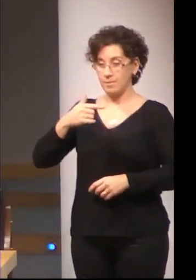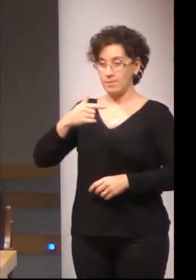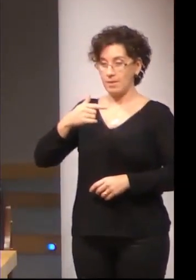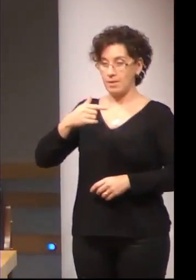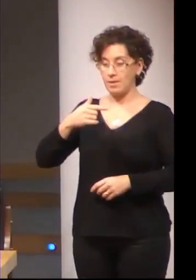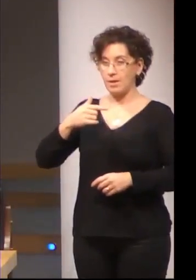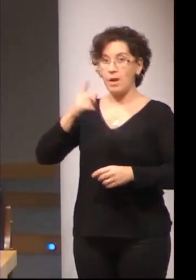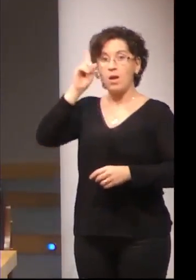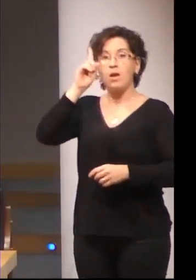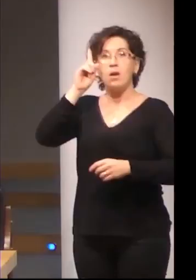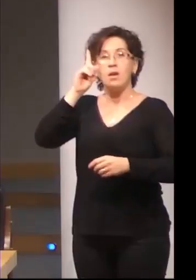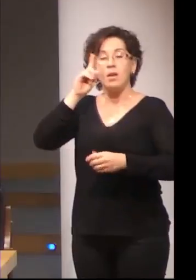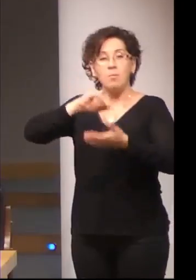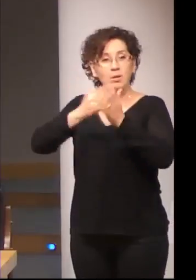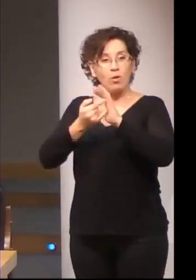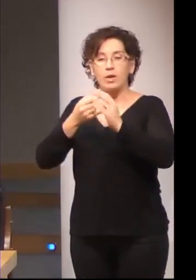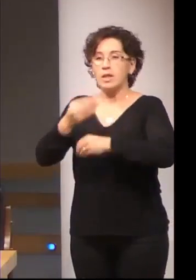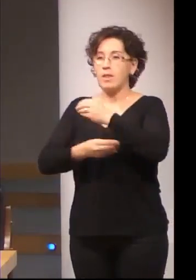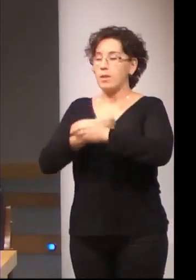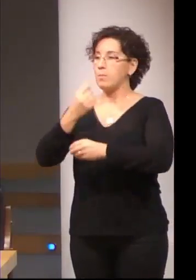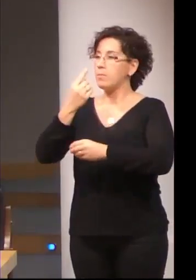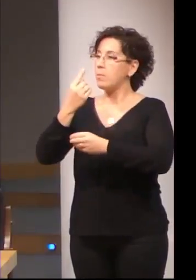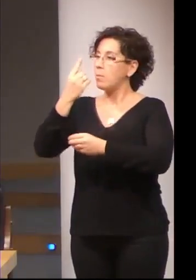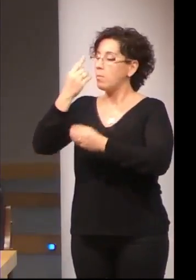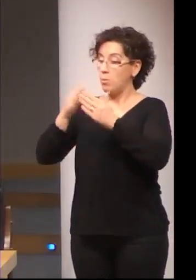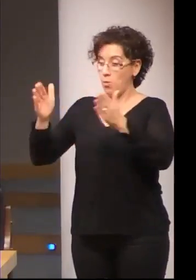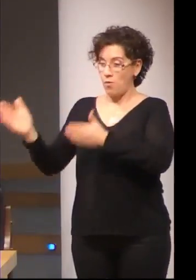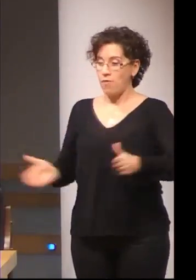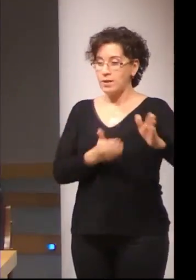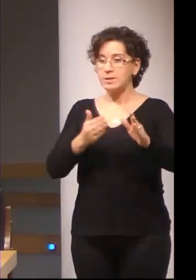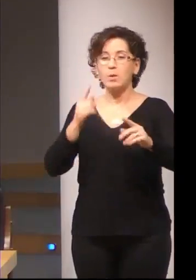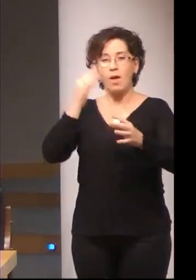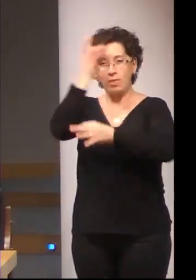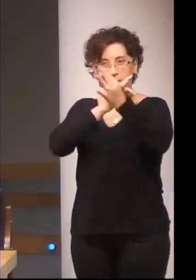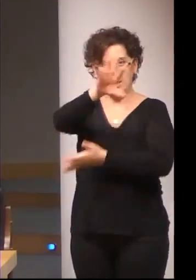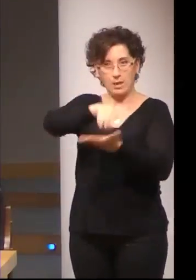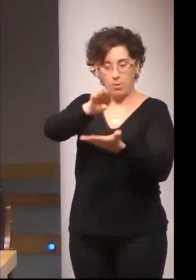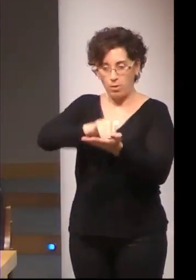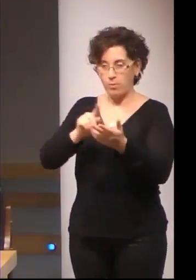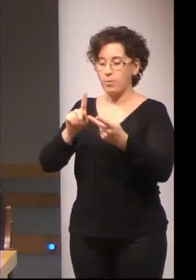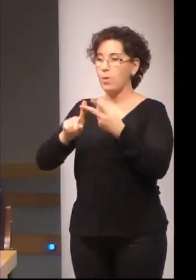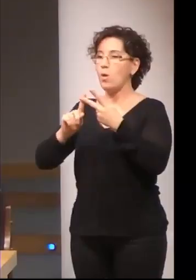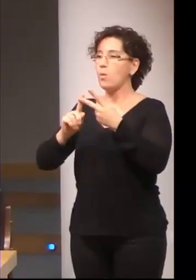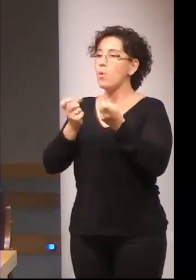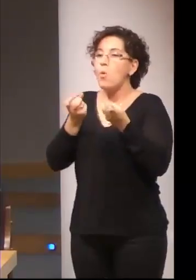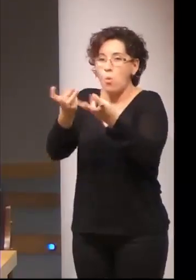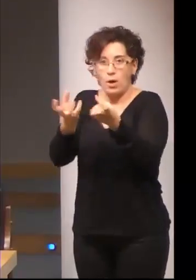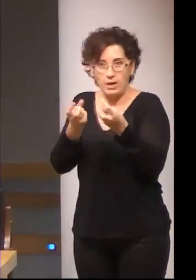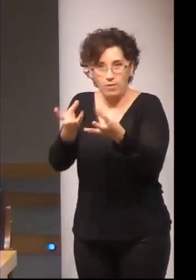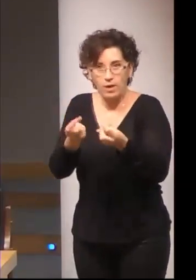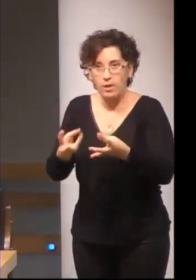una primera fase descriptiva utilizando la aproximación cuantitativa y luego, bueno, pues una muestra de